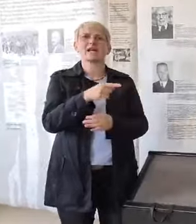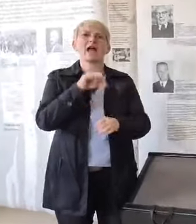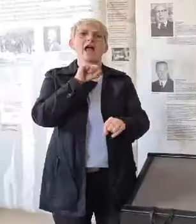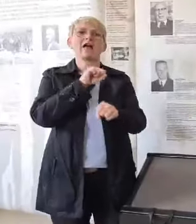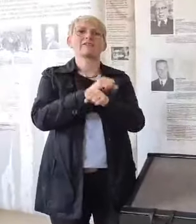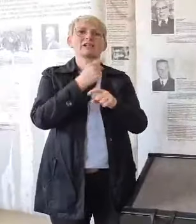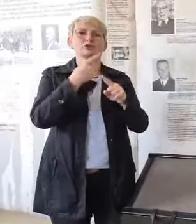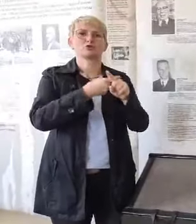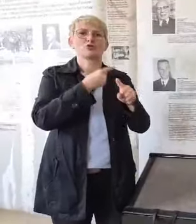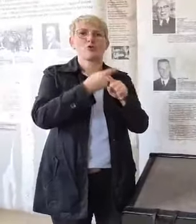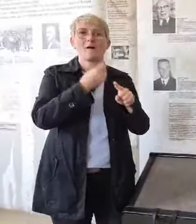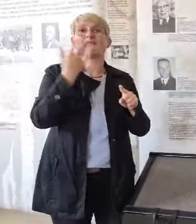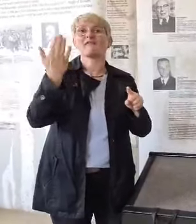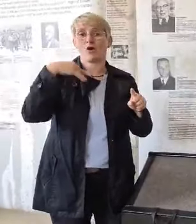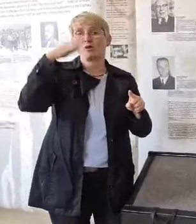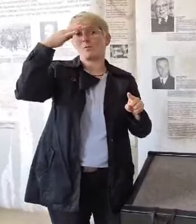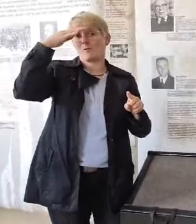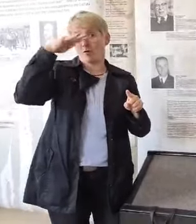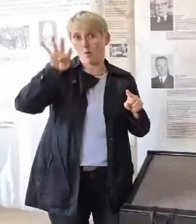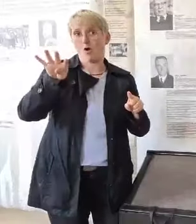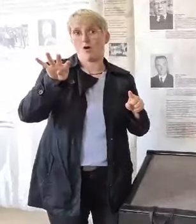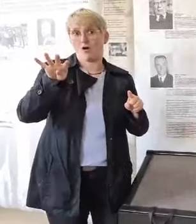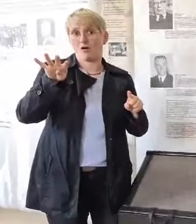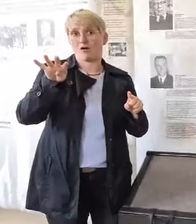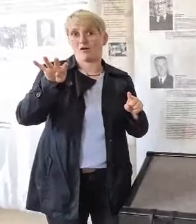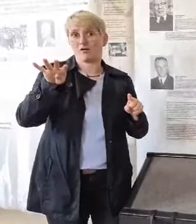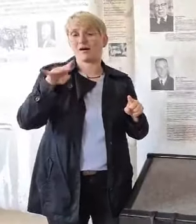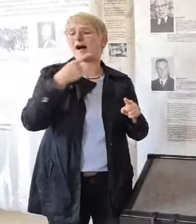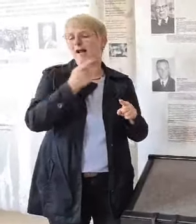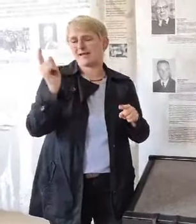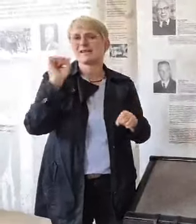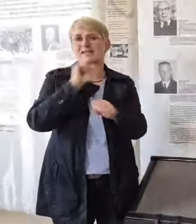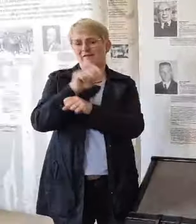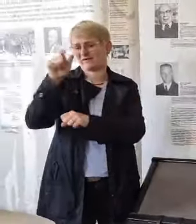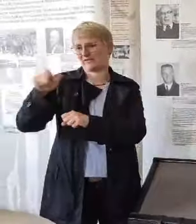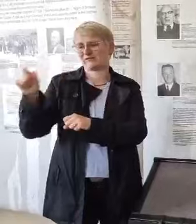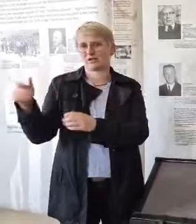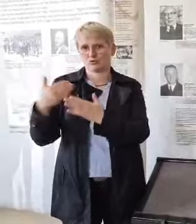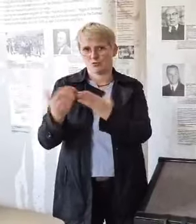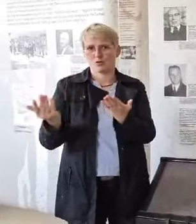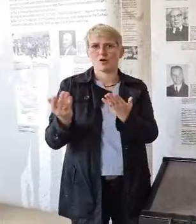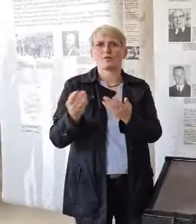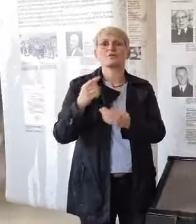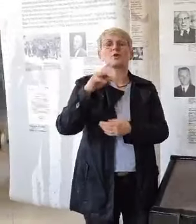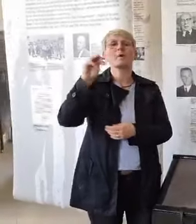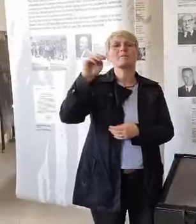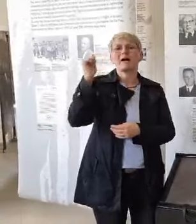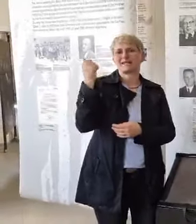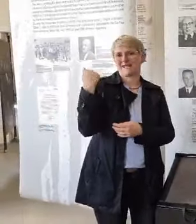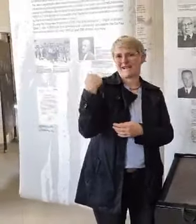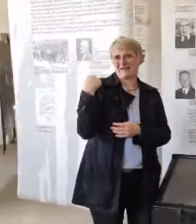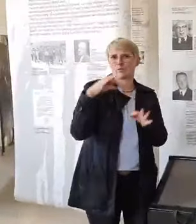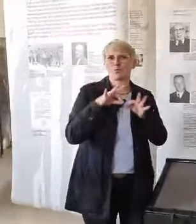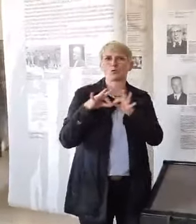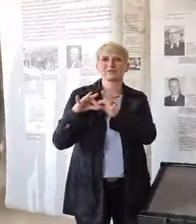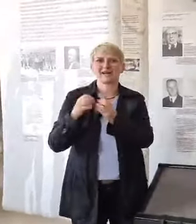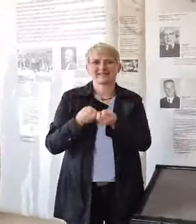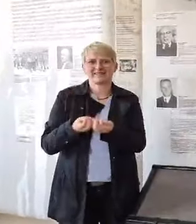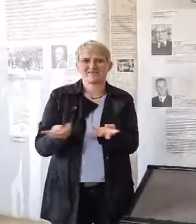alle anderen Inhaftierten auch bekommen hat. Und Max hat ja gerade das Thema Diversität angesprochen. Man sieht hier tatsächlich